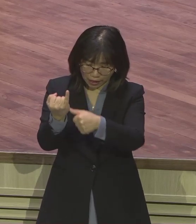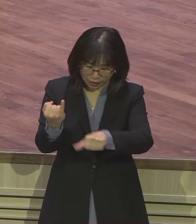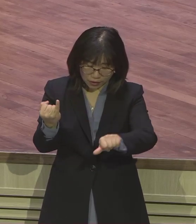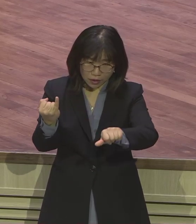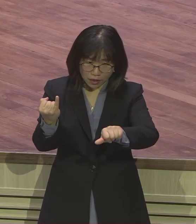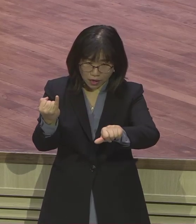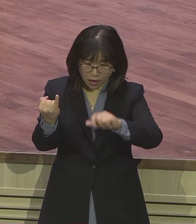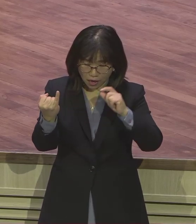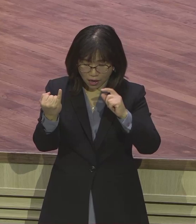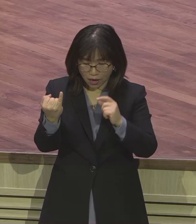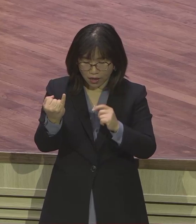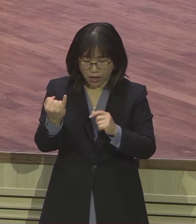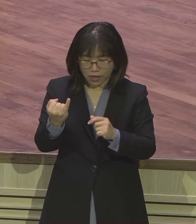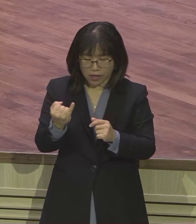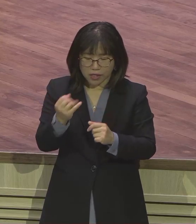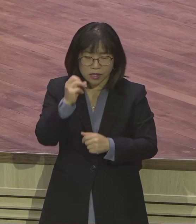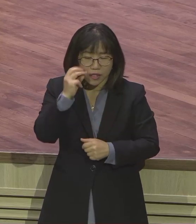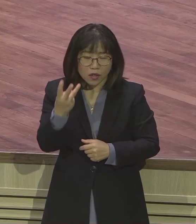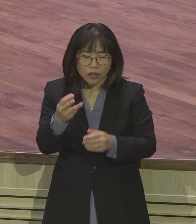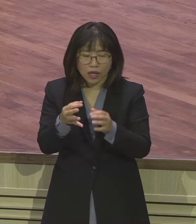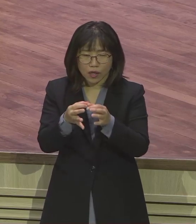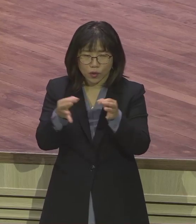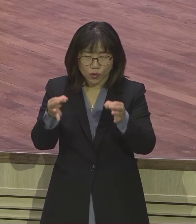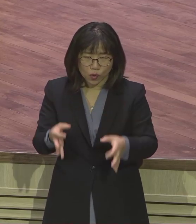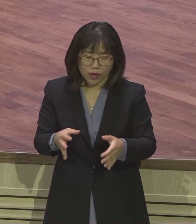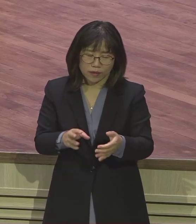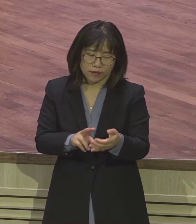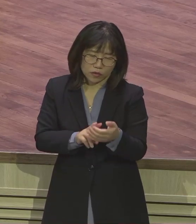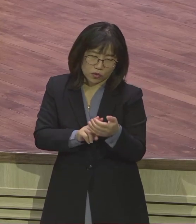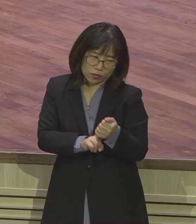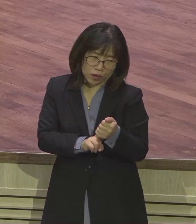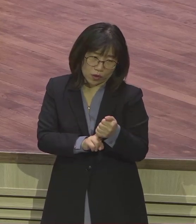모세의 엄마 요괴배씨 아들분이 잘생겼다고 해서